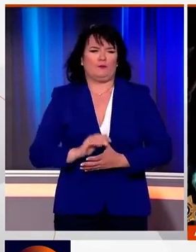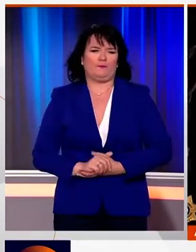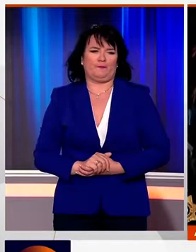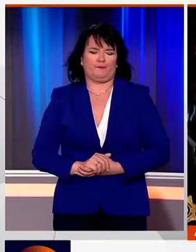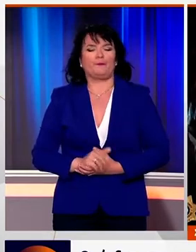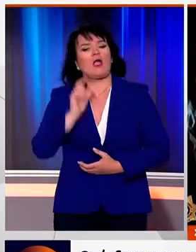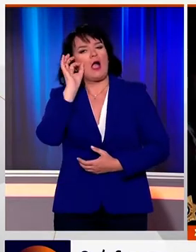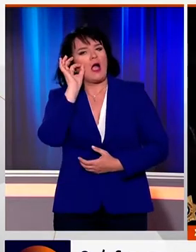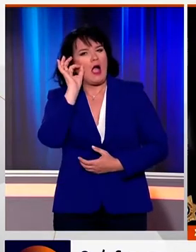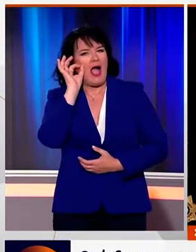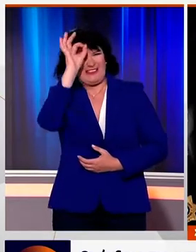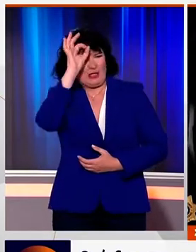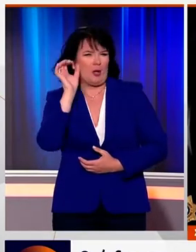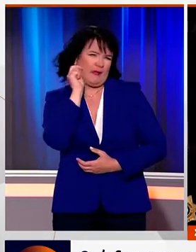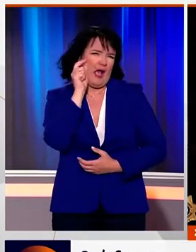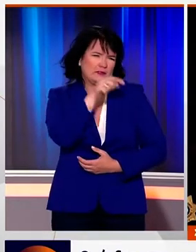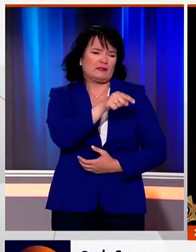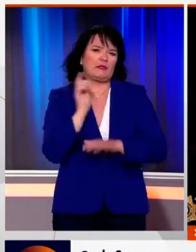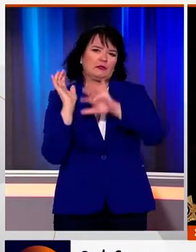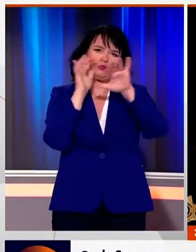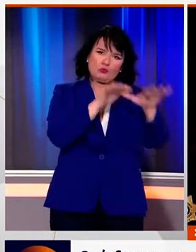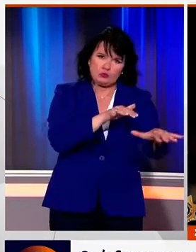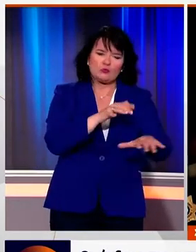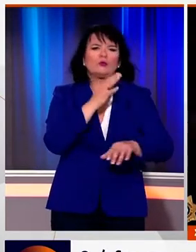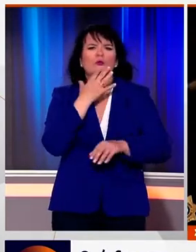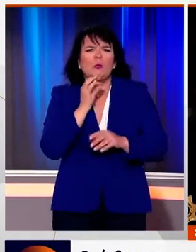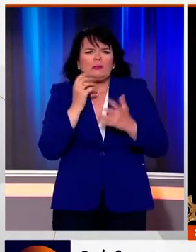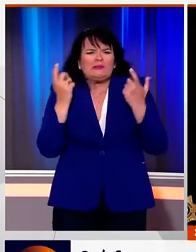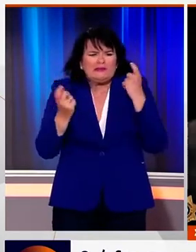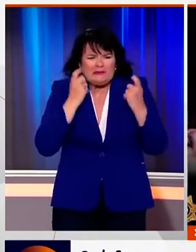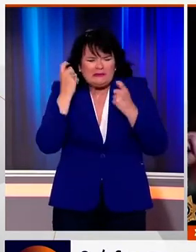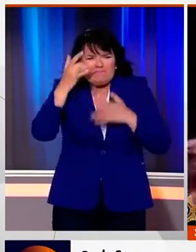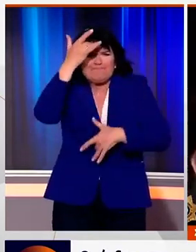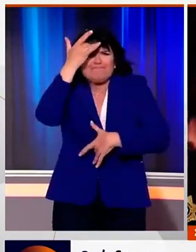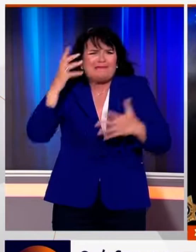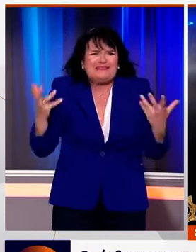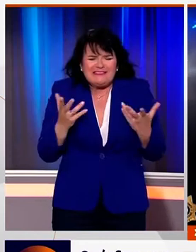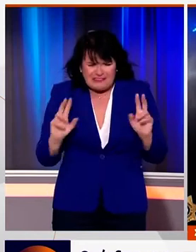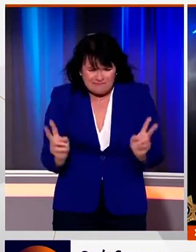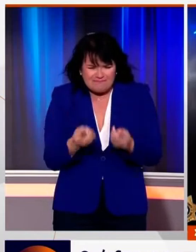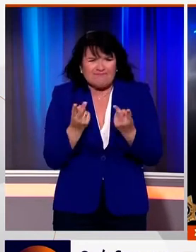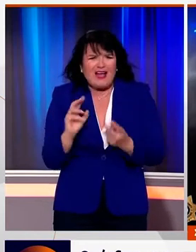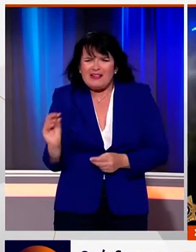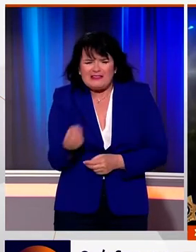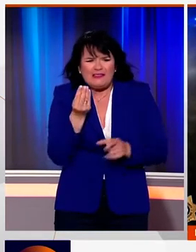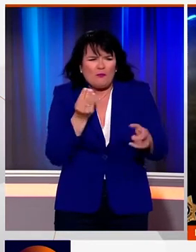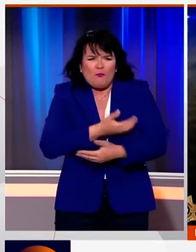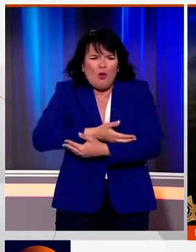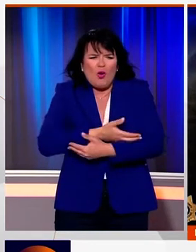Οι άνδρες στις αστυνομίες που έχουν σπέψει στο σημείο προσπαθούν να βγάλουν άκρη, να συνειδητοποιήσουν πώς βρέθηκε το μωρό εκεί.